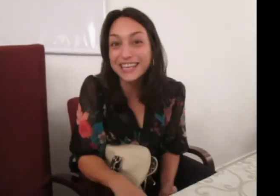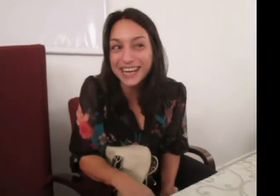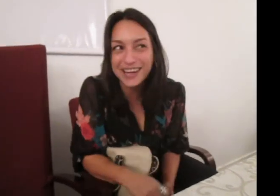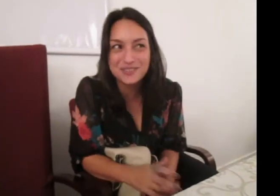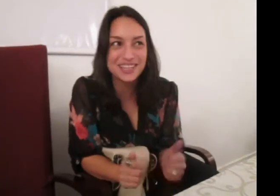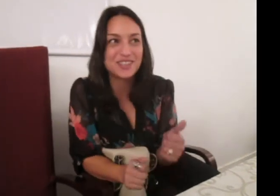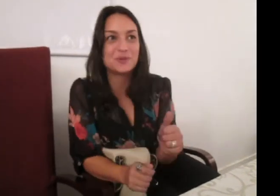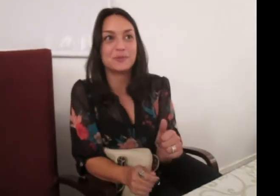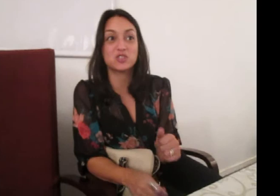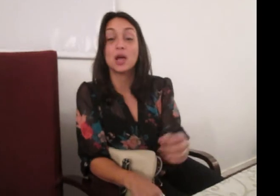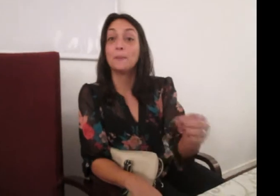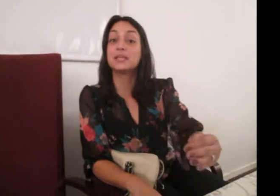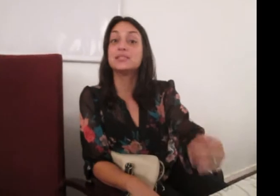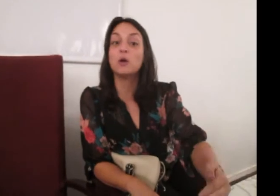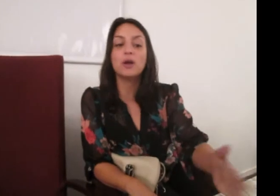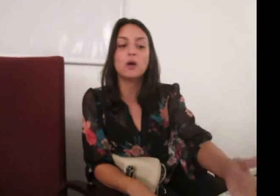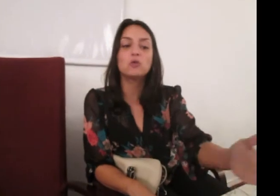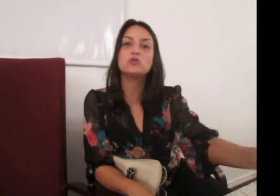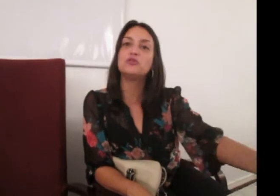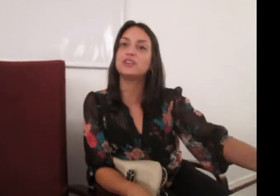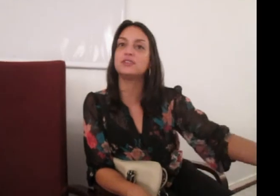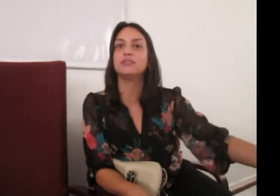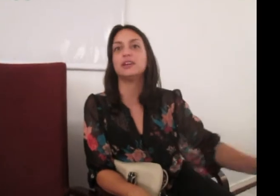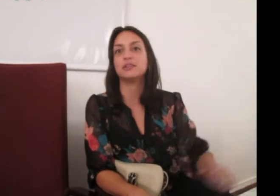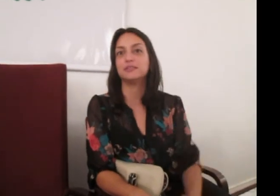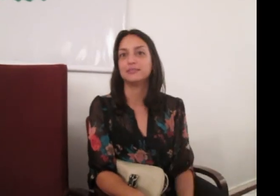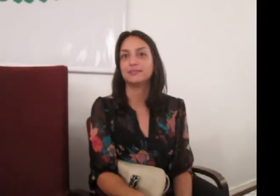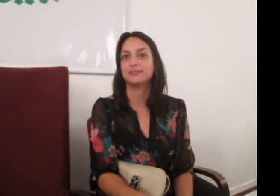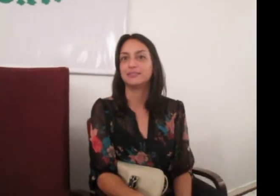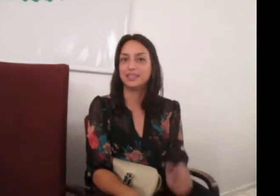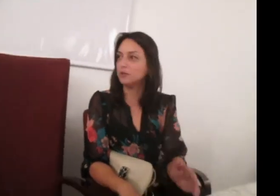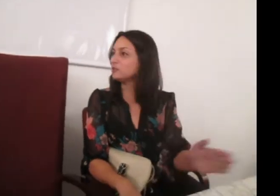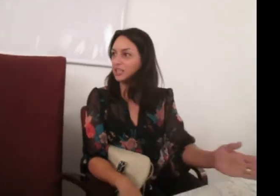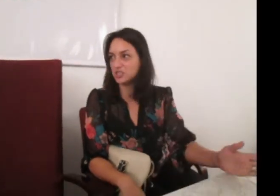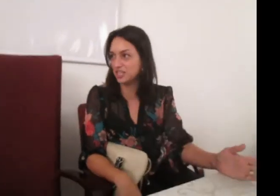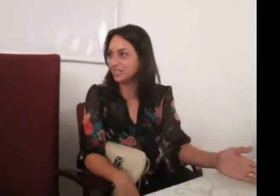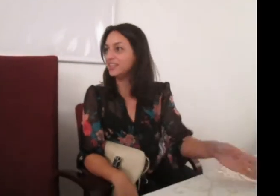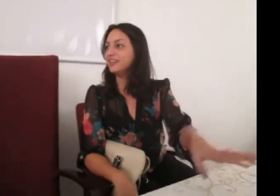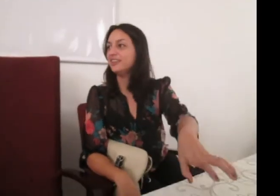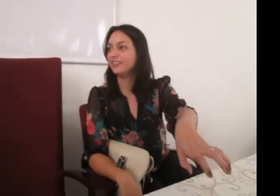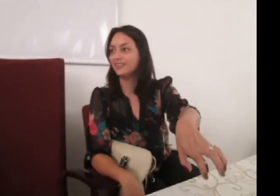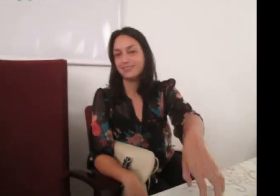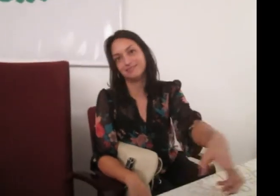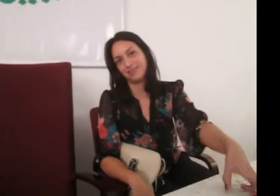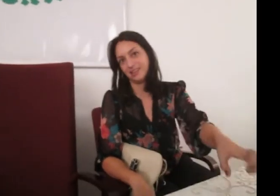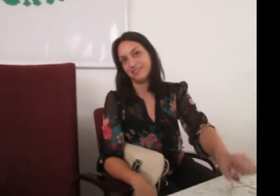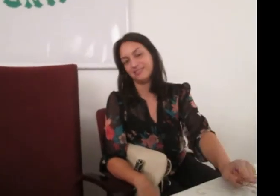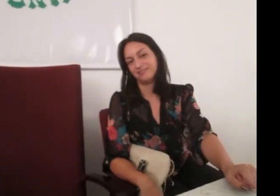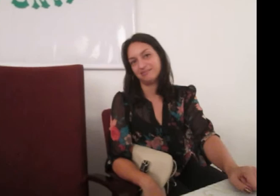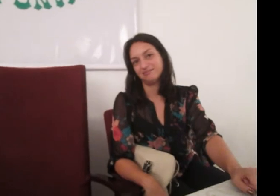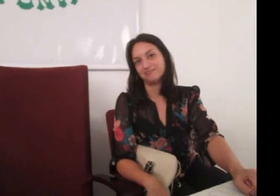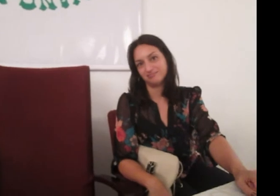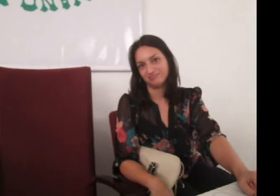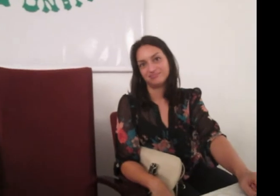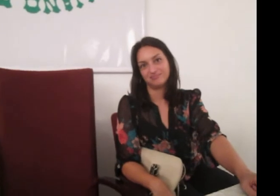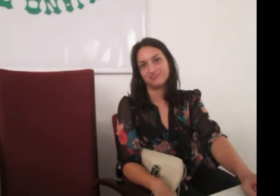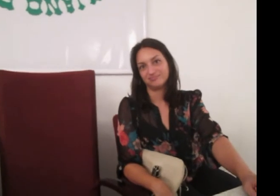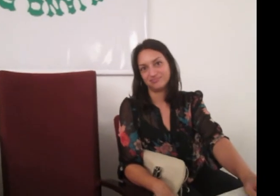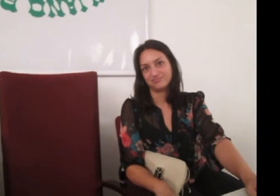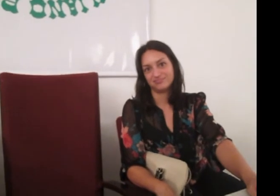que criaram sinais de matemática, mas não cálculo diferencial integral. Dentro da engenharia, não tem. Eu imagino o seguinte, você